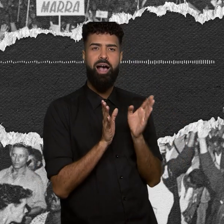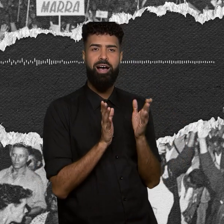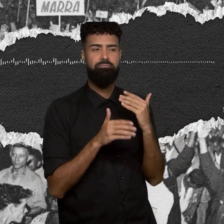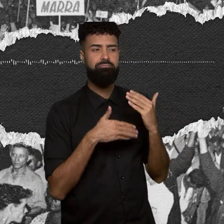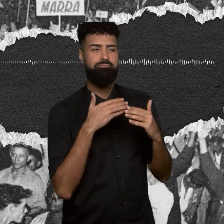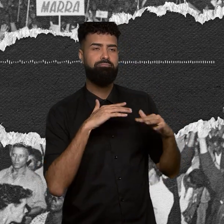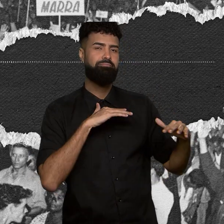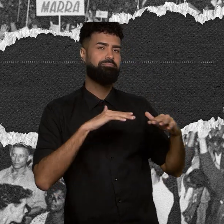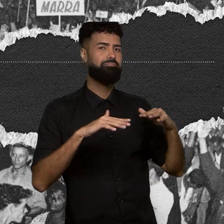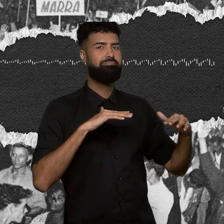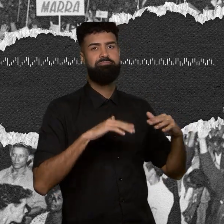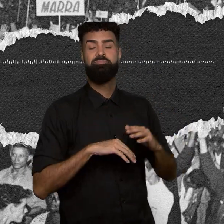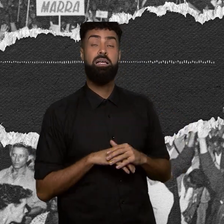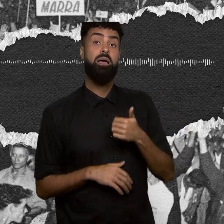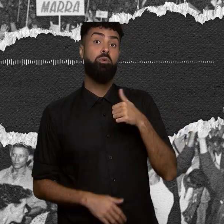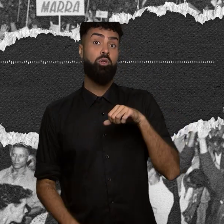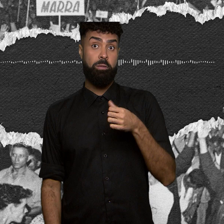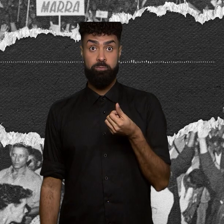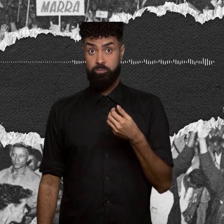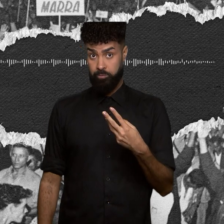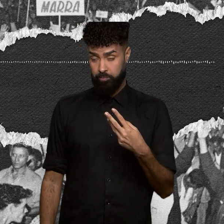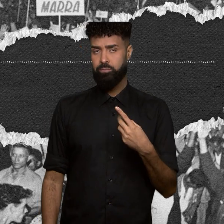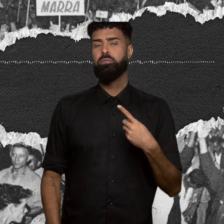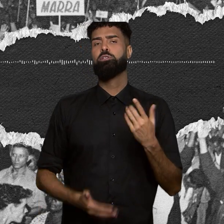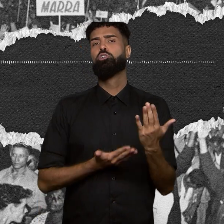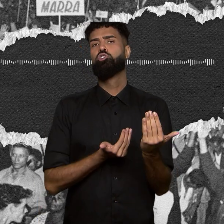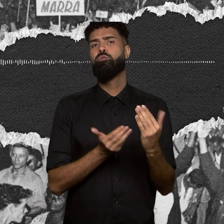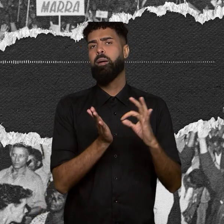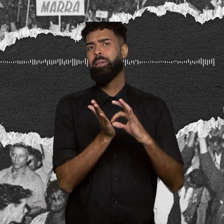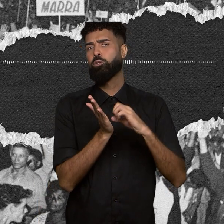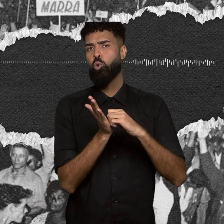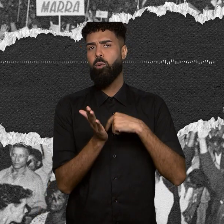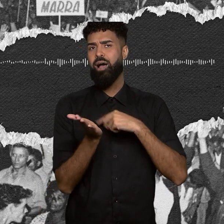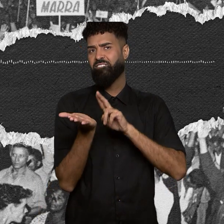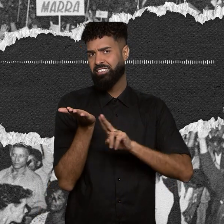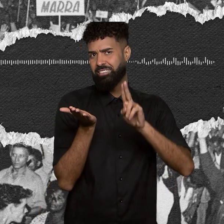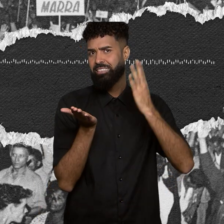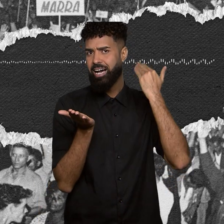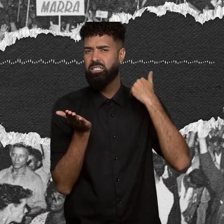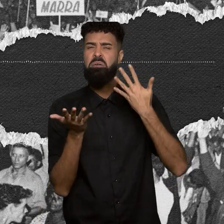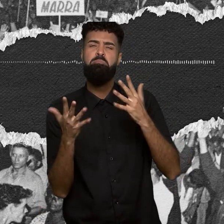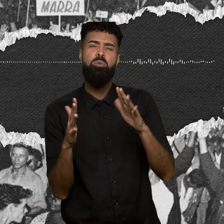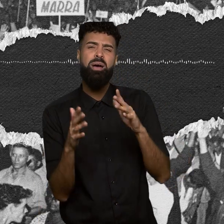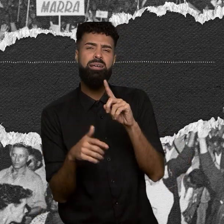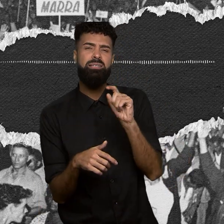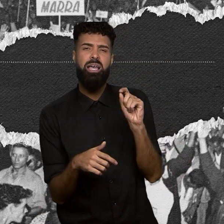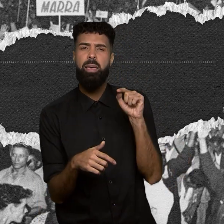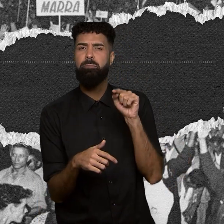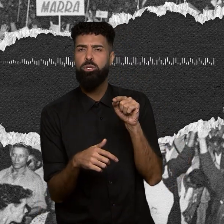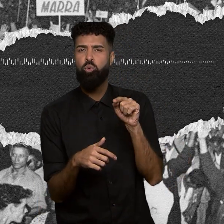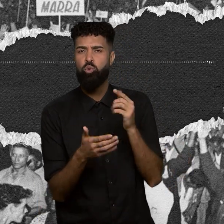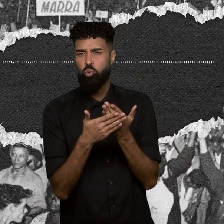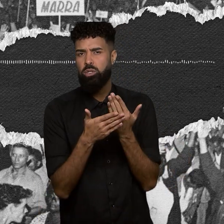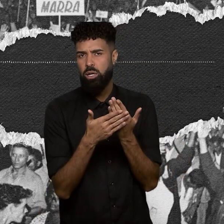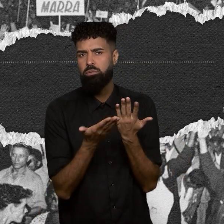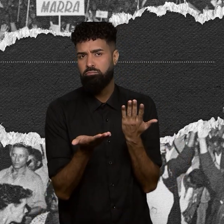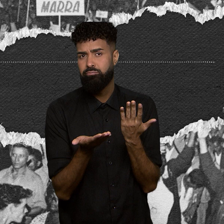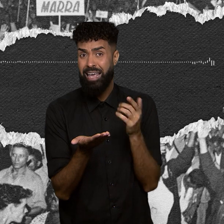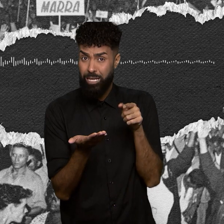1963, o número de jovens matriculados em universidades era de pouco mais de 100 mil estudantes. 1%.